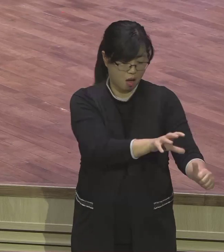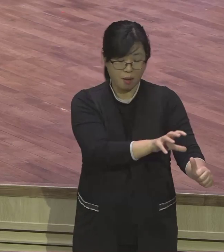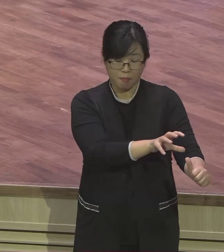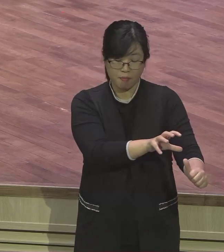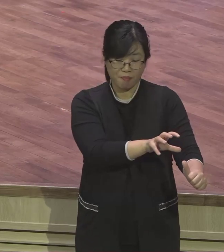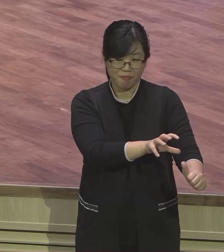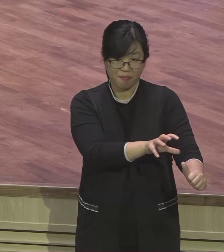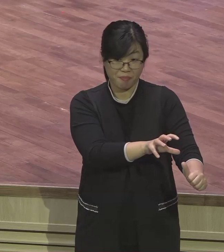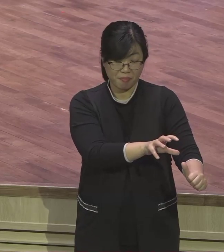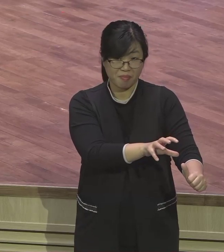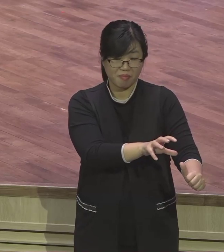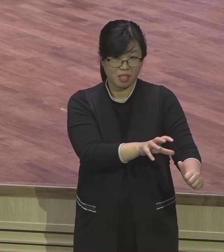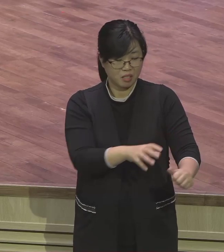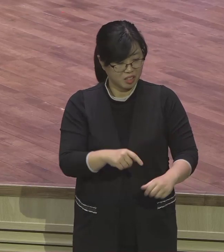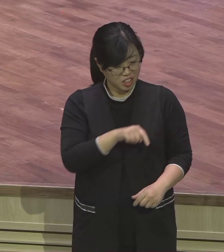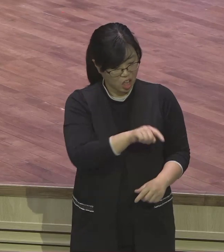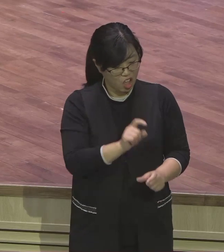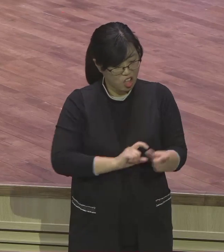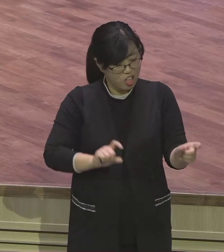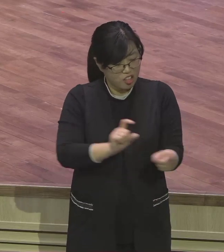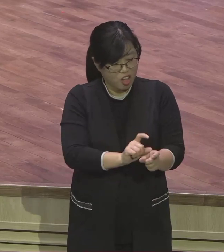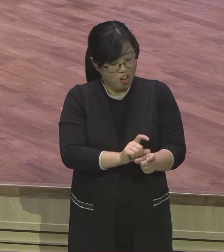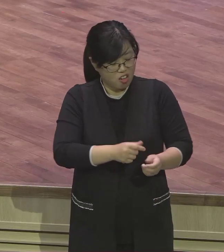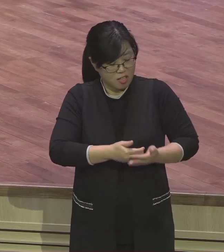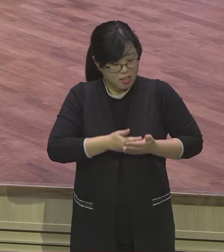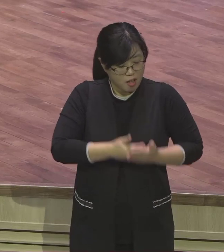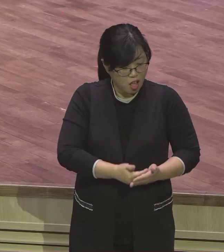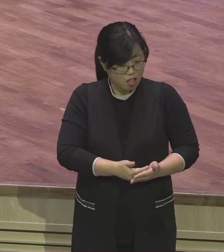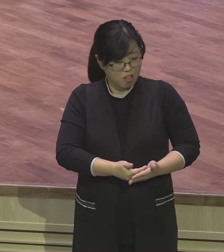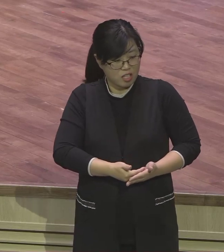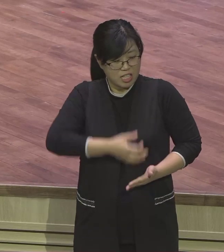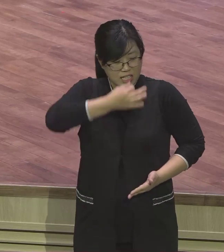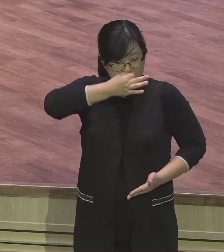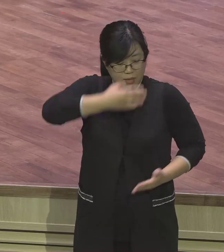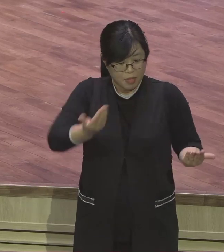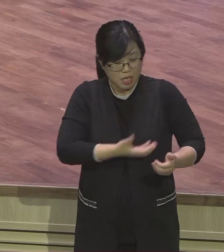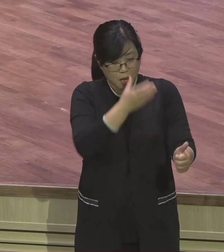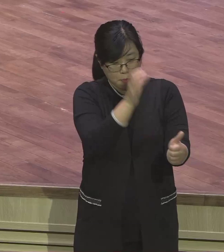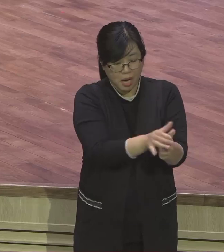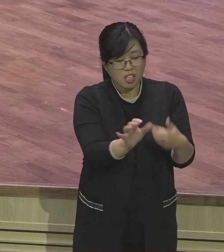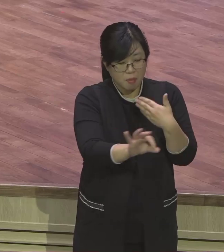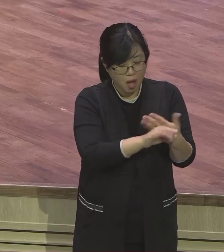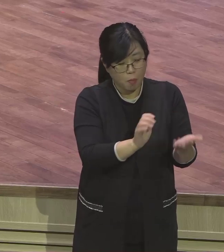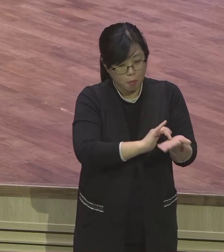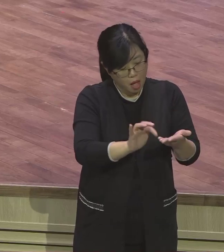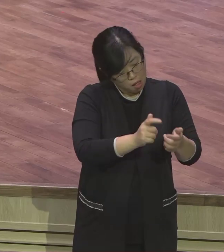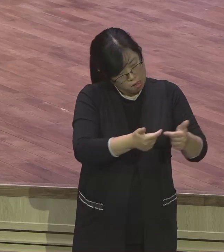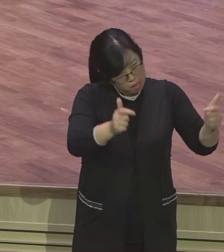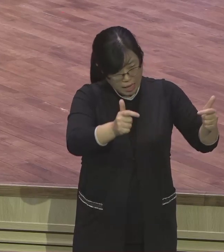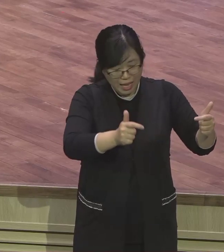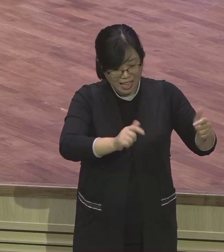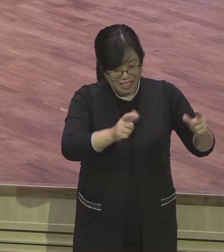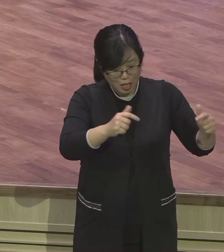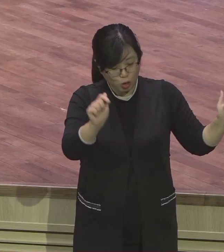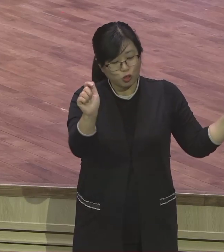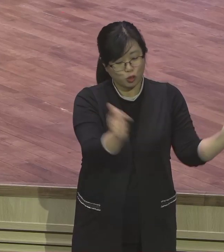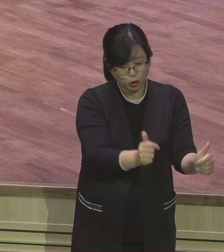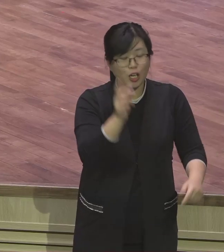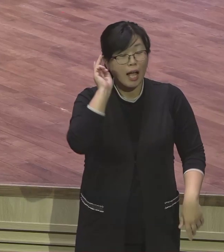더들 것이라 생각했는데 굉장히 노동을 시키고 괴롭히는데 오히려 정반대 결과가 나왔어요. 이스라엘 백신들이 오히려